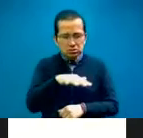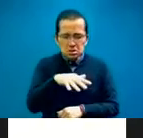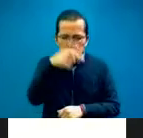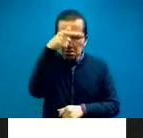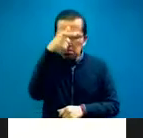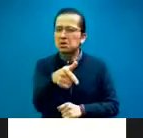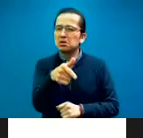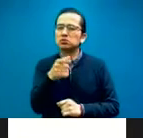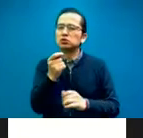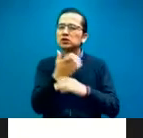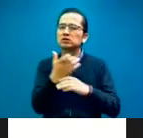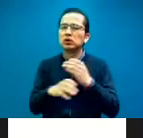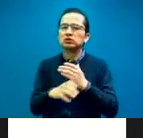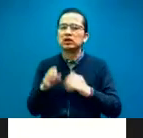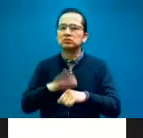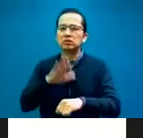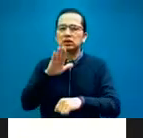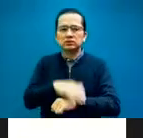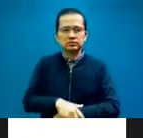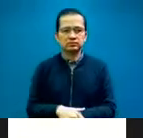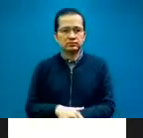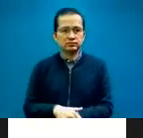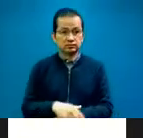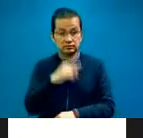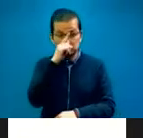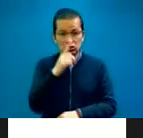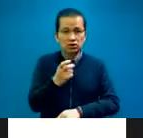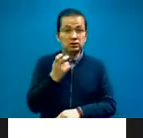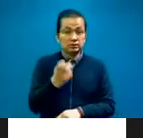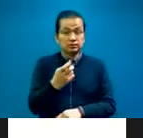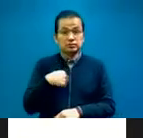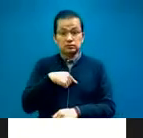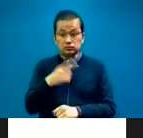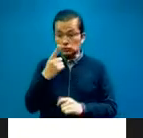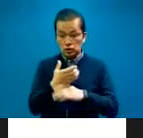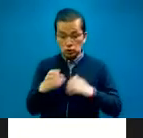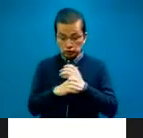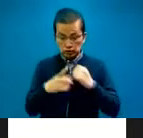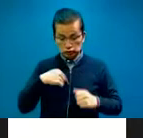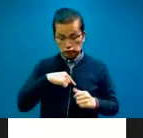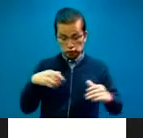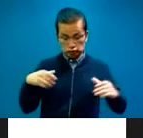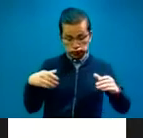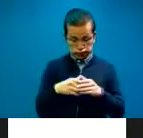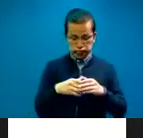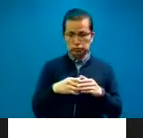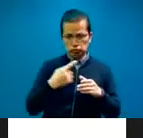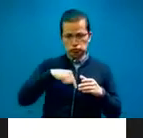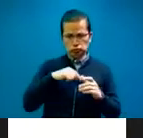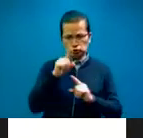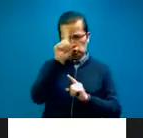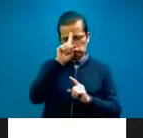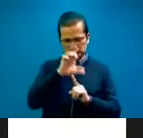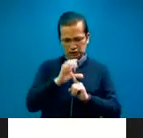Y pues una de las cosas que nos allegaban constantemente al seno de este consejo y específicamente al comité que yo